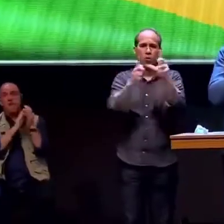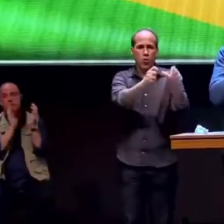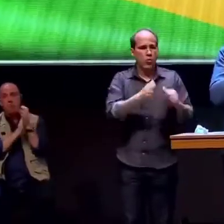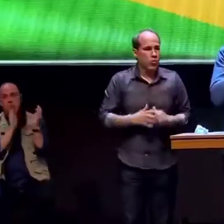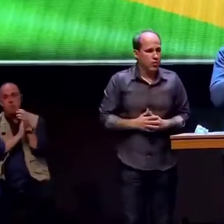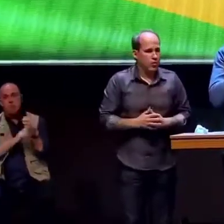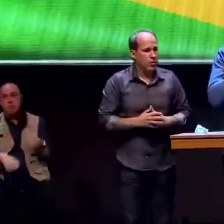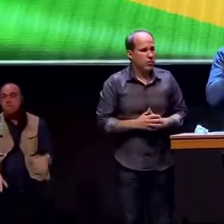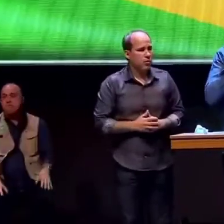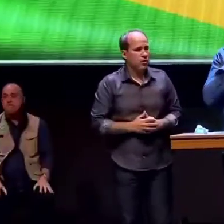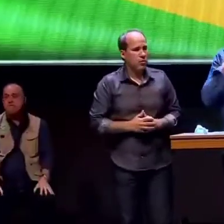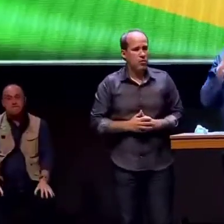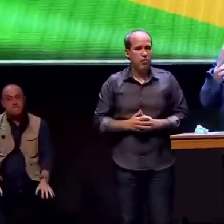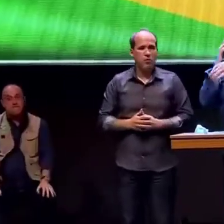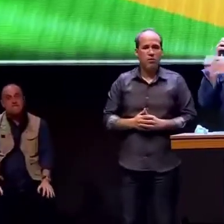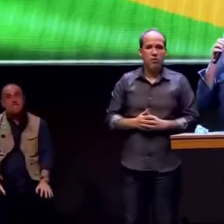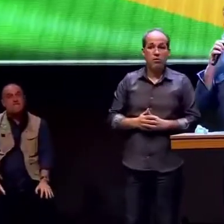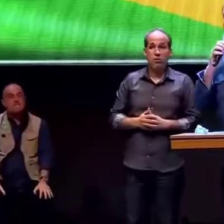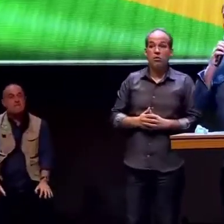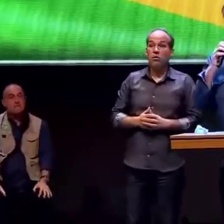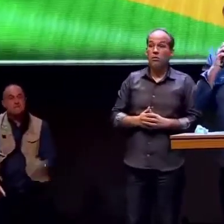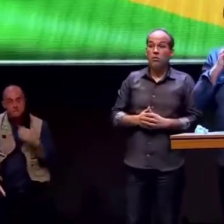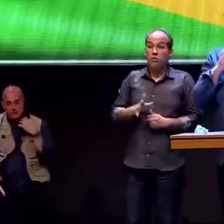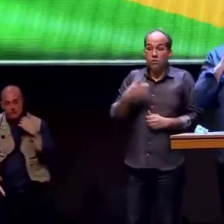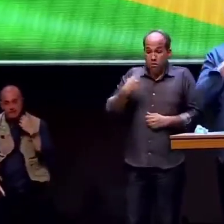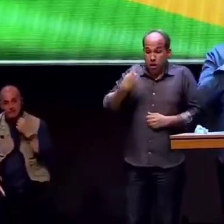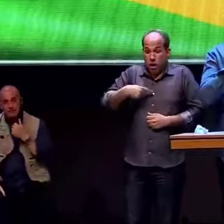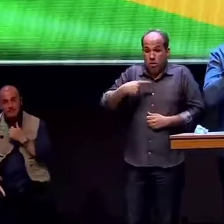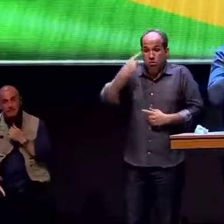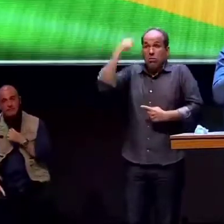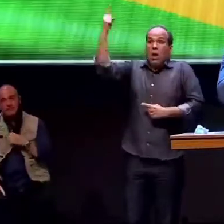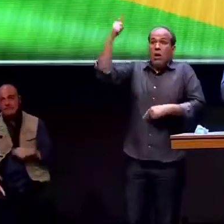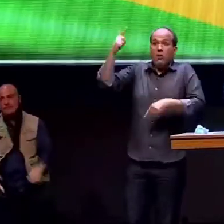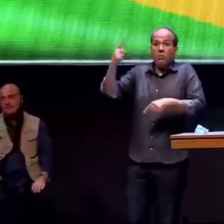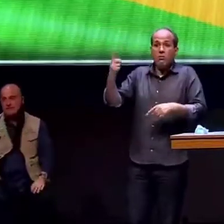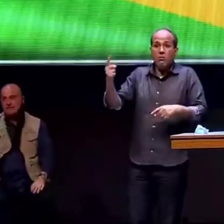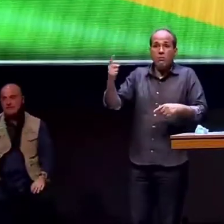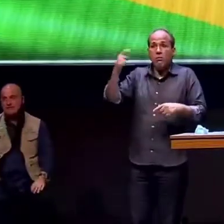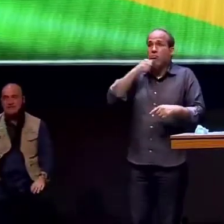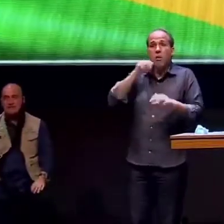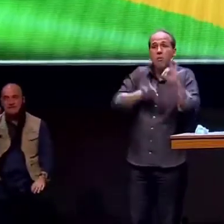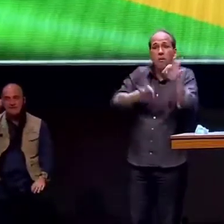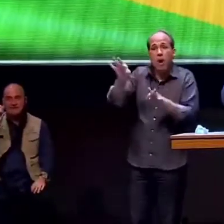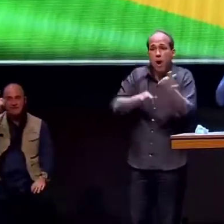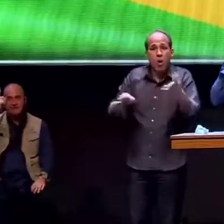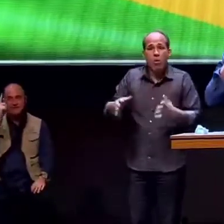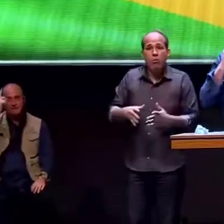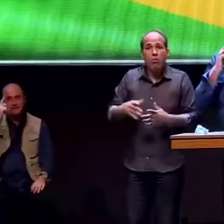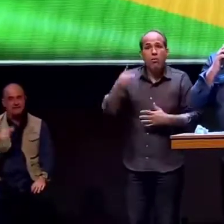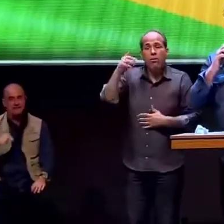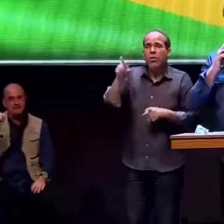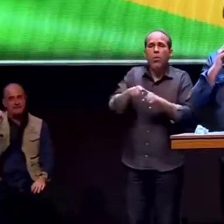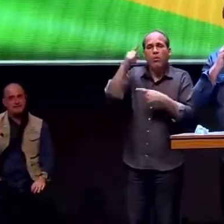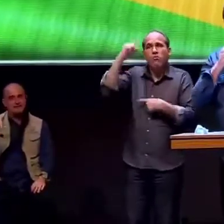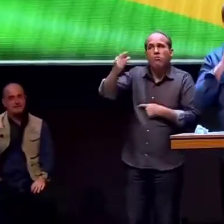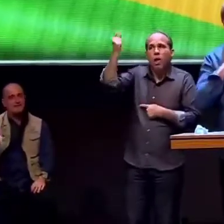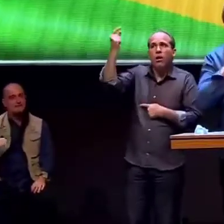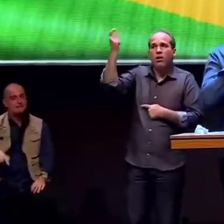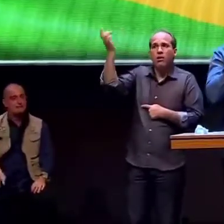foi foi algo de repente do nada apareceu chama-se insight